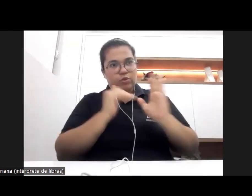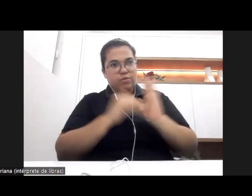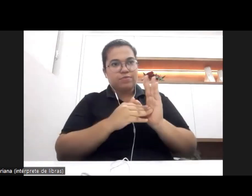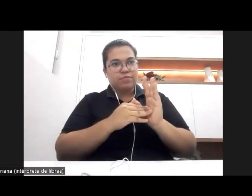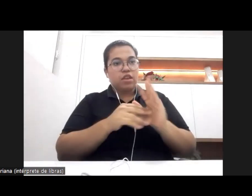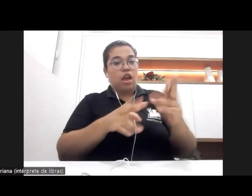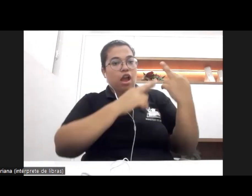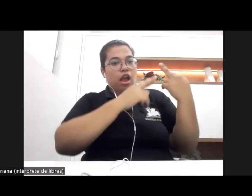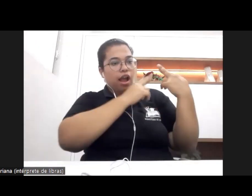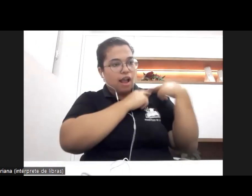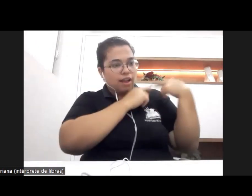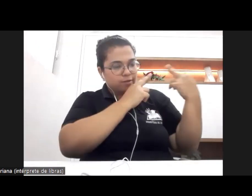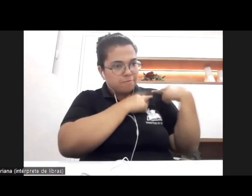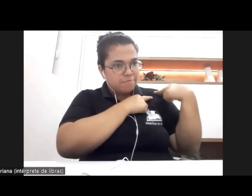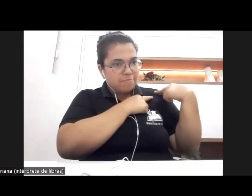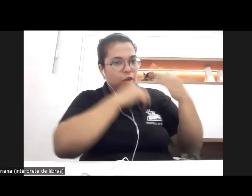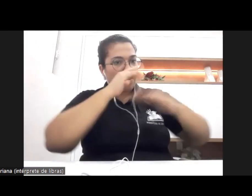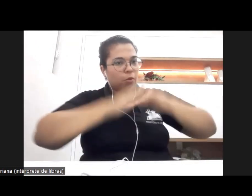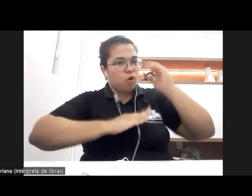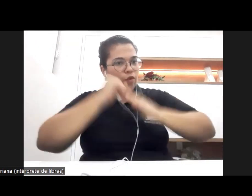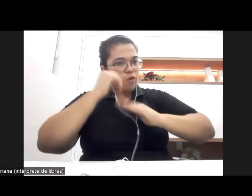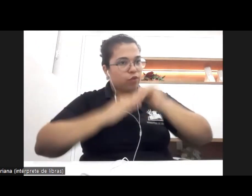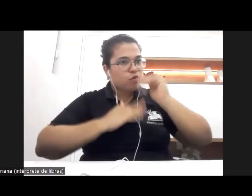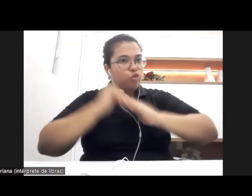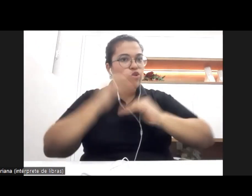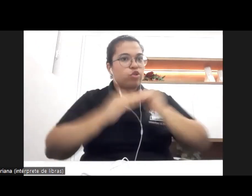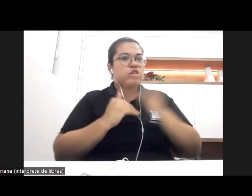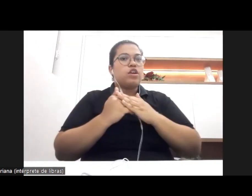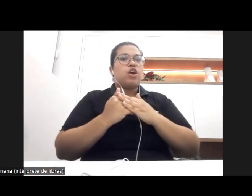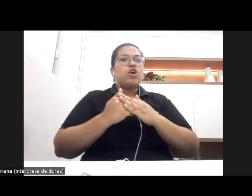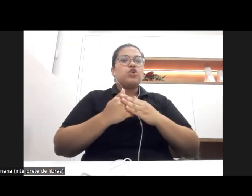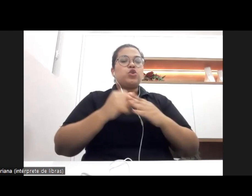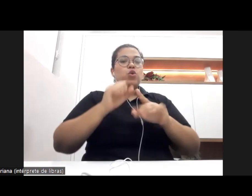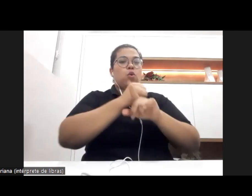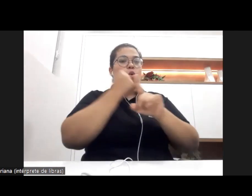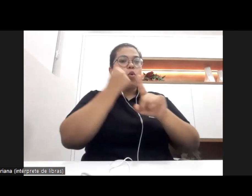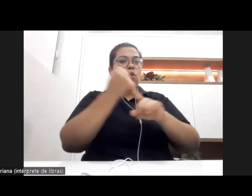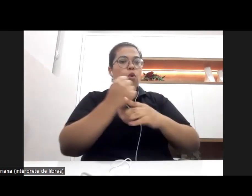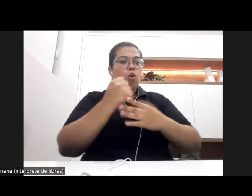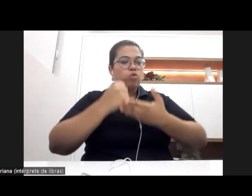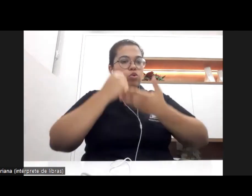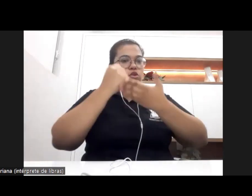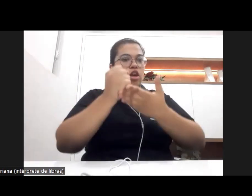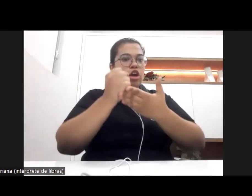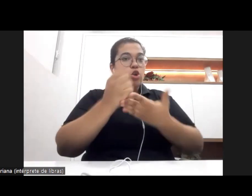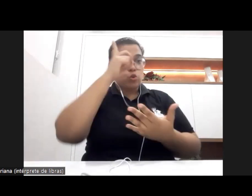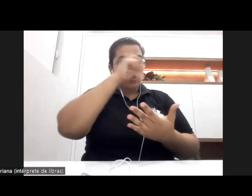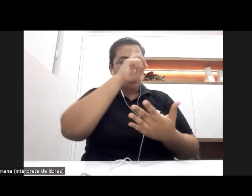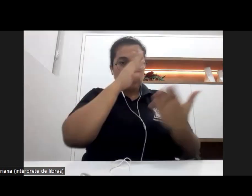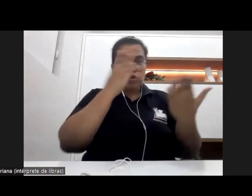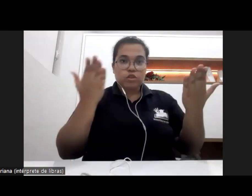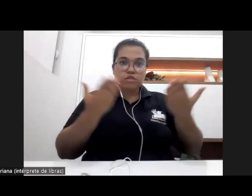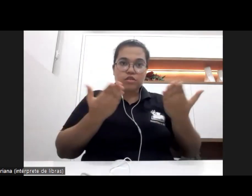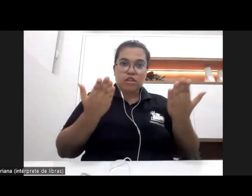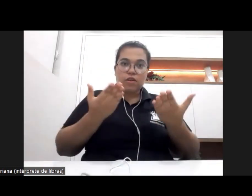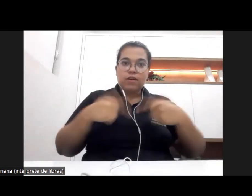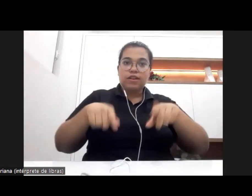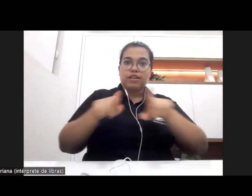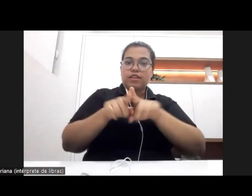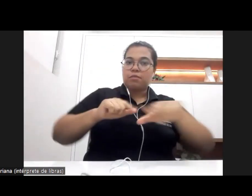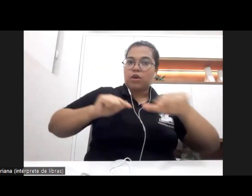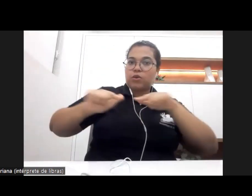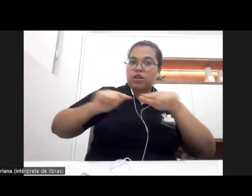e competências profissionais da e do assistente social na contemporaneidade e o trabalho na educação